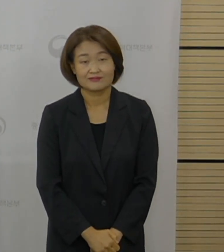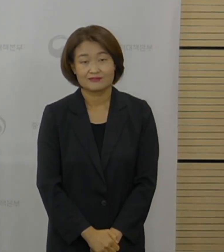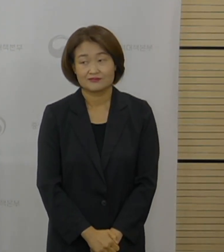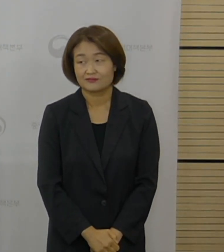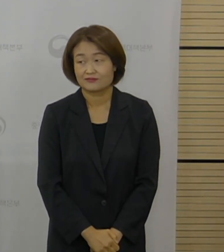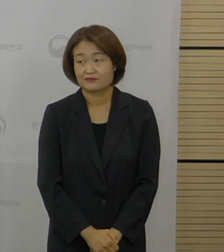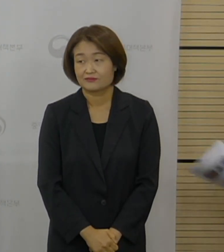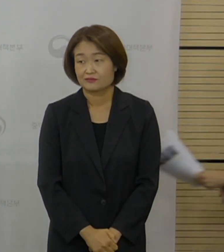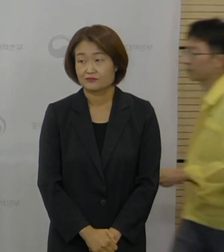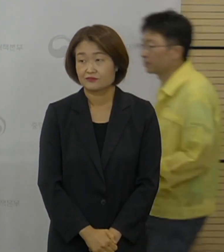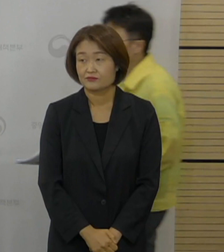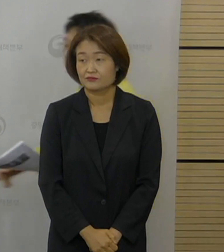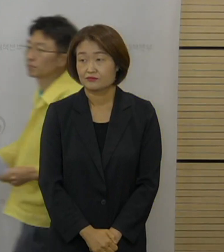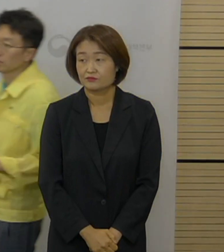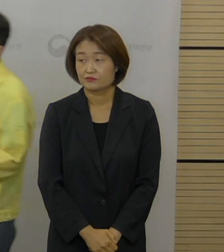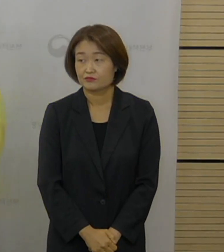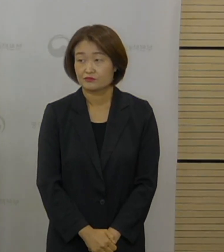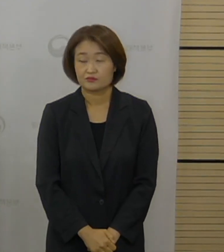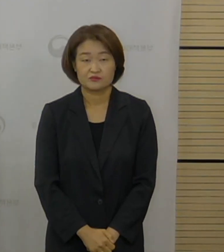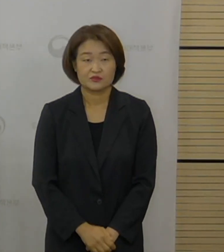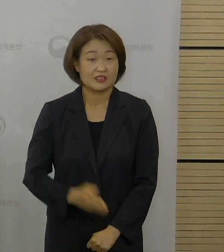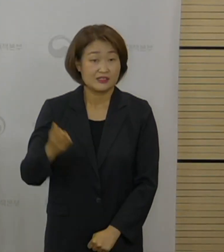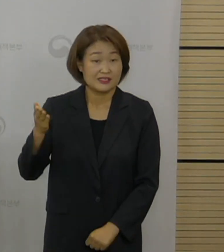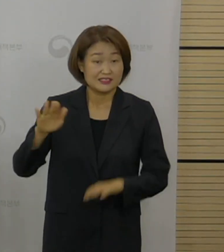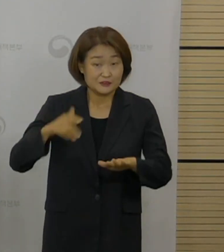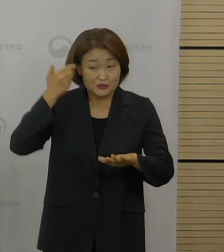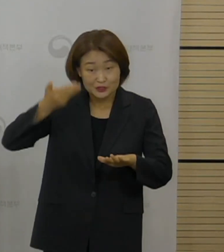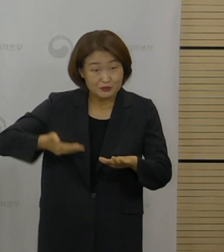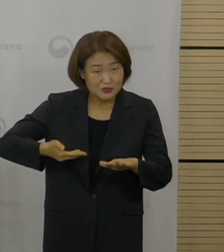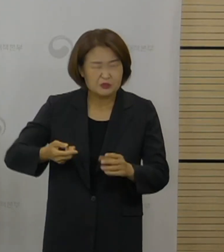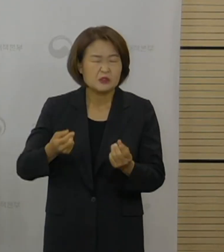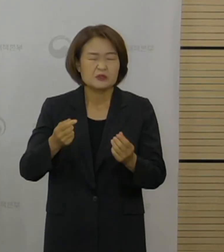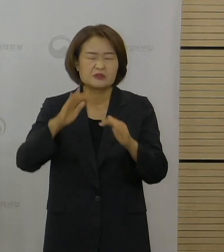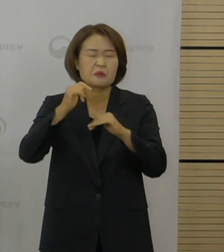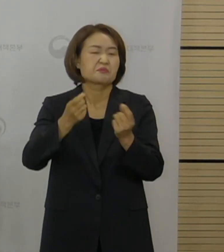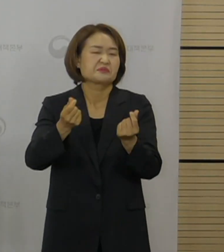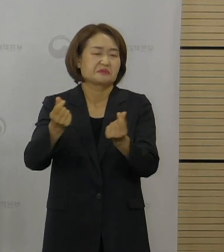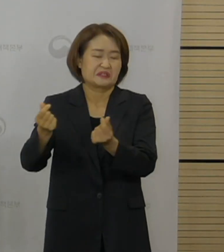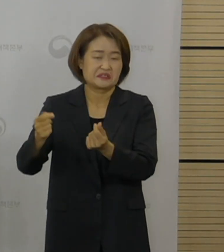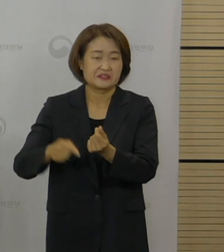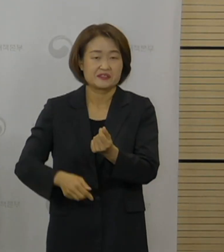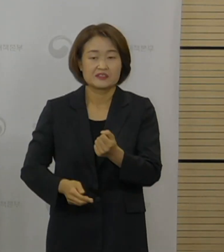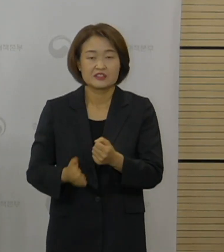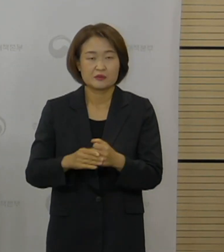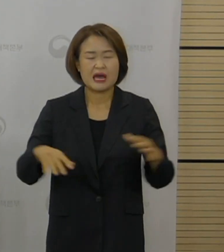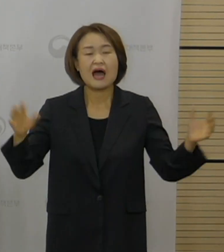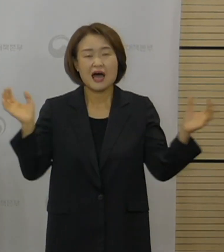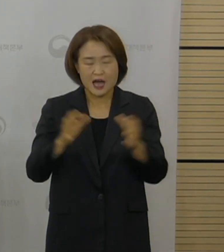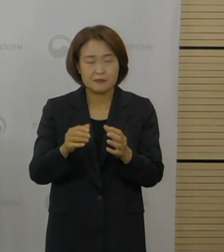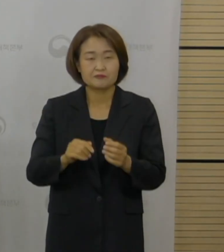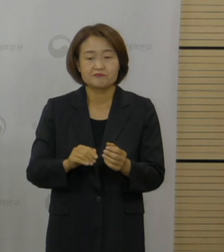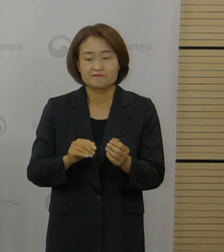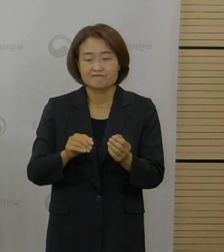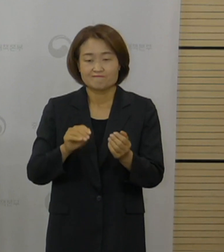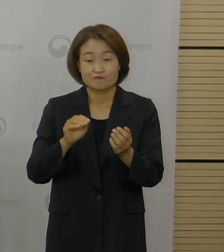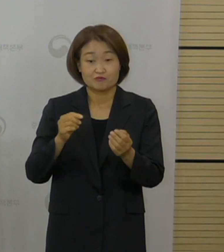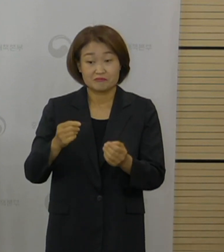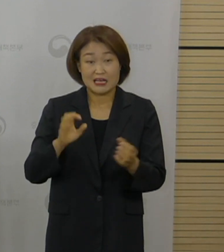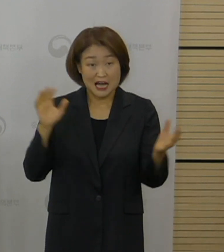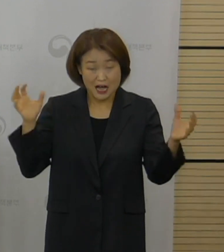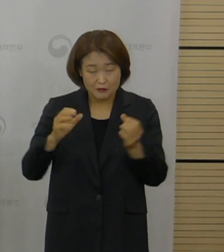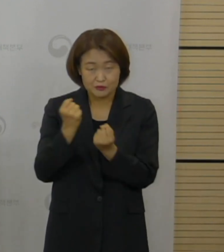네, 유사한 질문들도 있어서 연결해서 기자님들이 질문은 다 읽어달라고 하셔서 답변하실 때